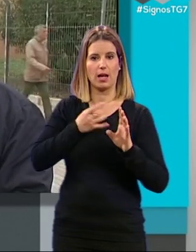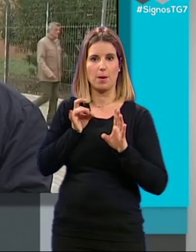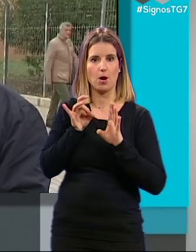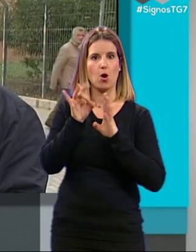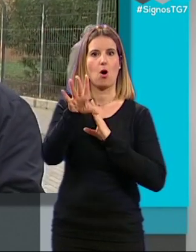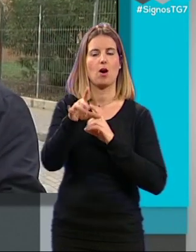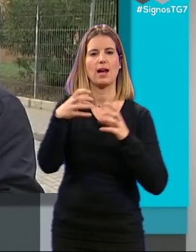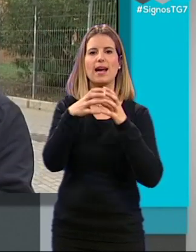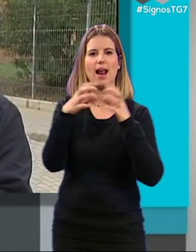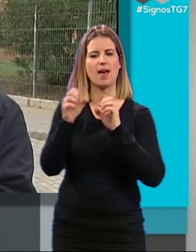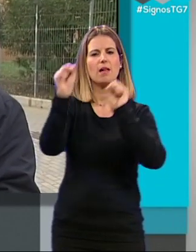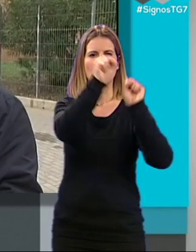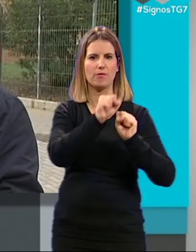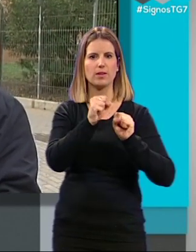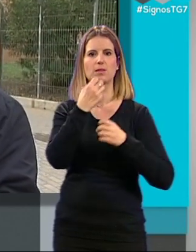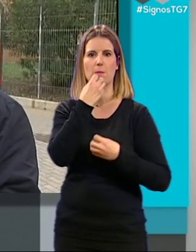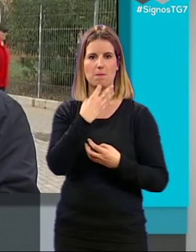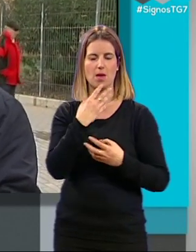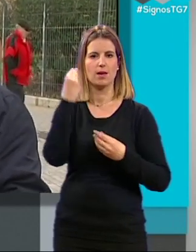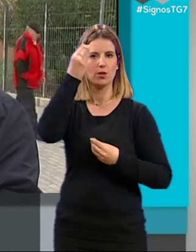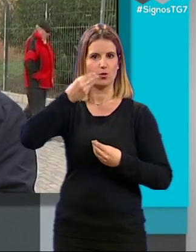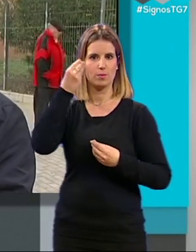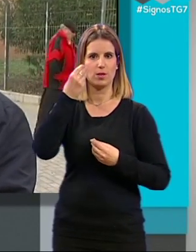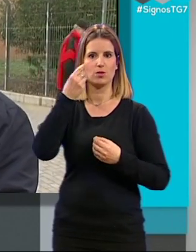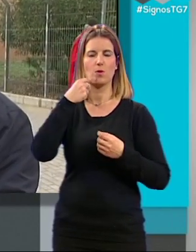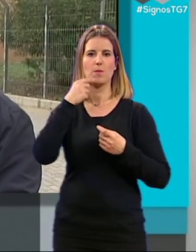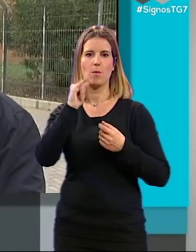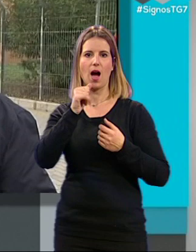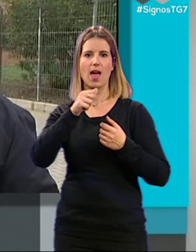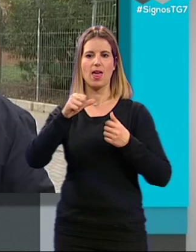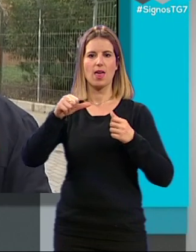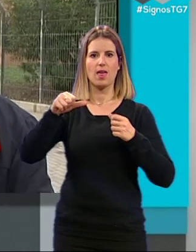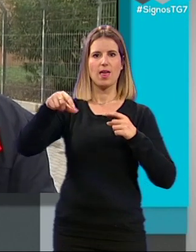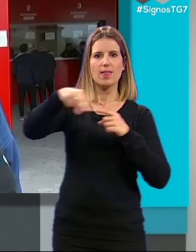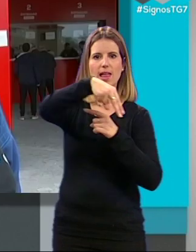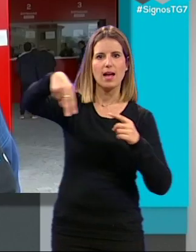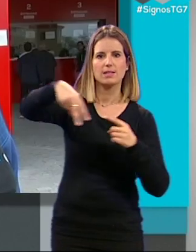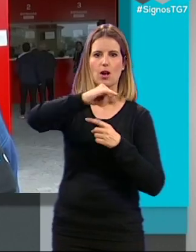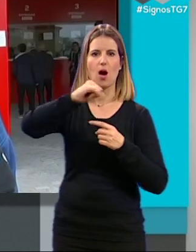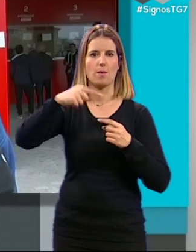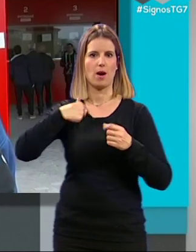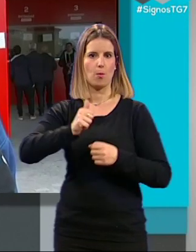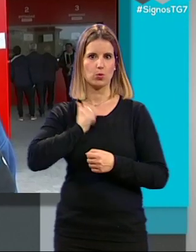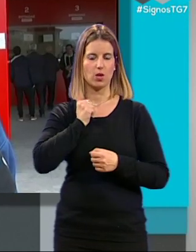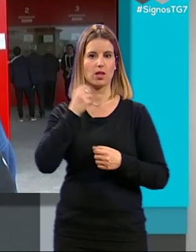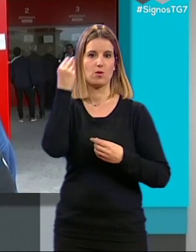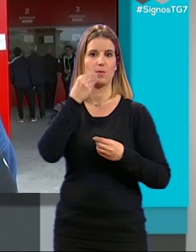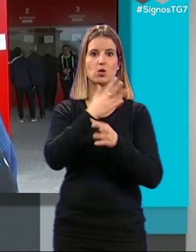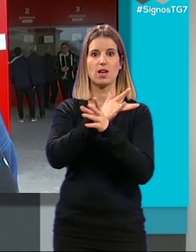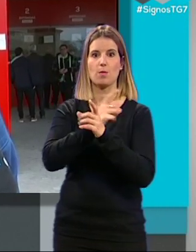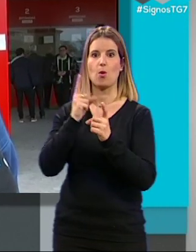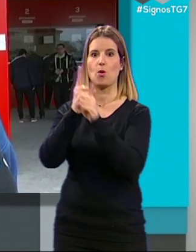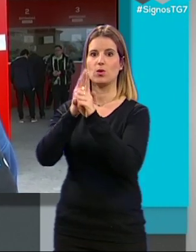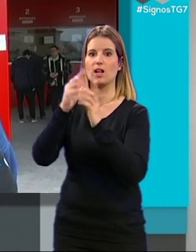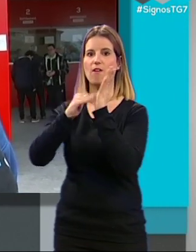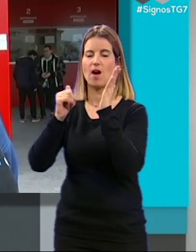Granada en defensa está muy bien y yo creo que delanteros tiene como para poder tener oportunidades Que el equipo juegue como juego contra el Valencia